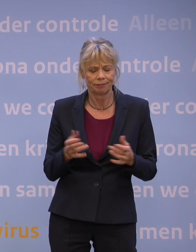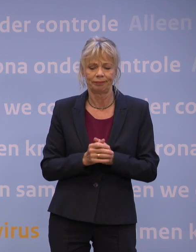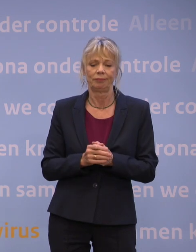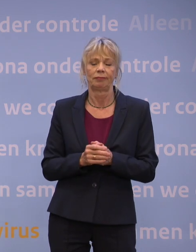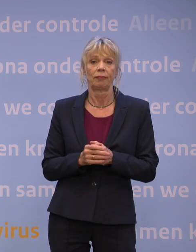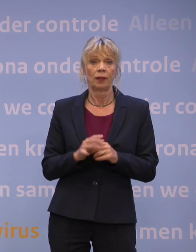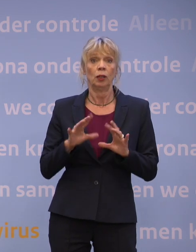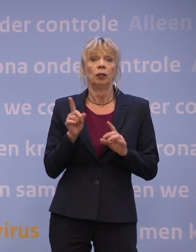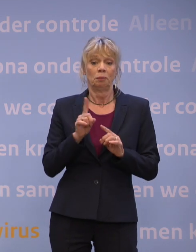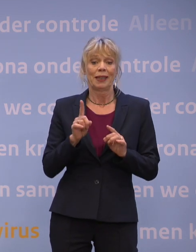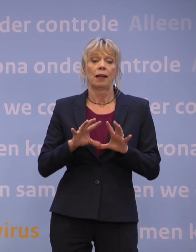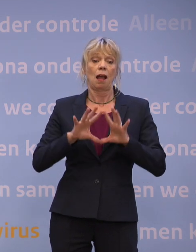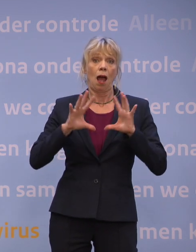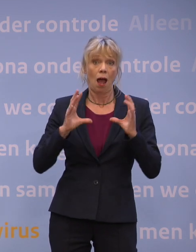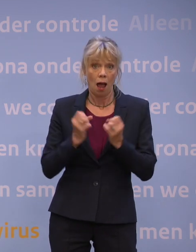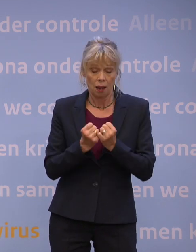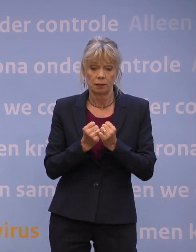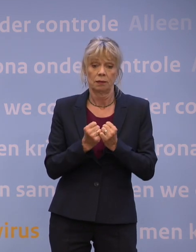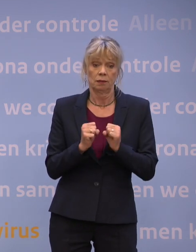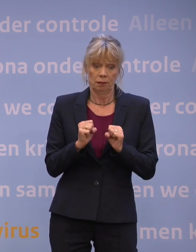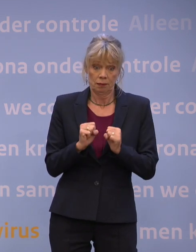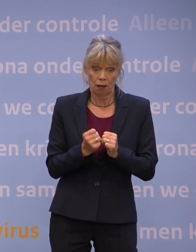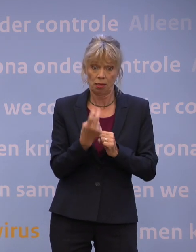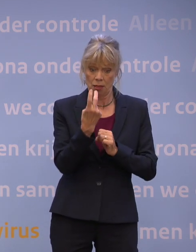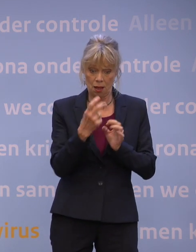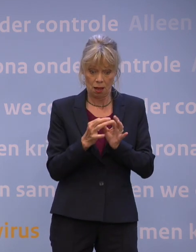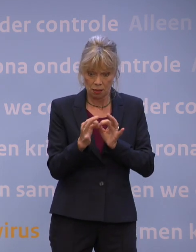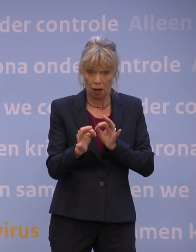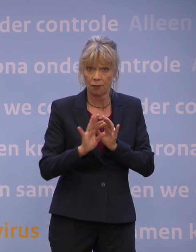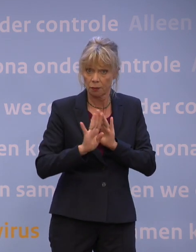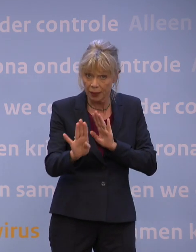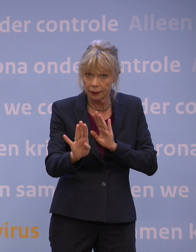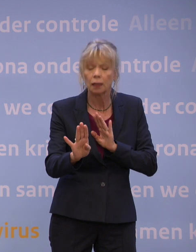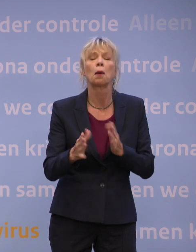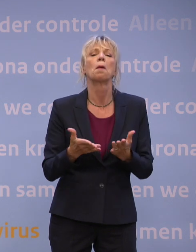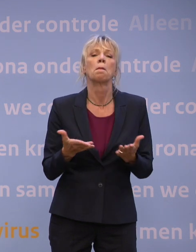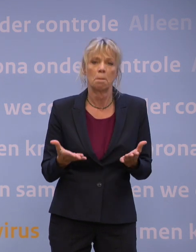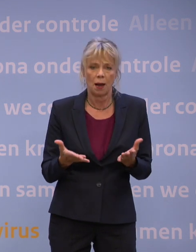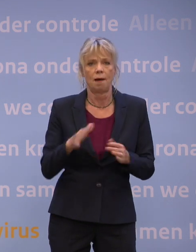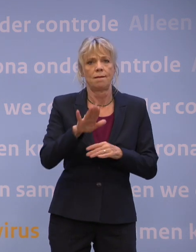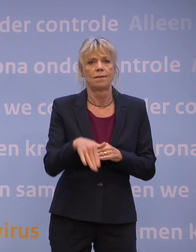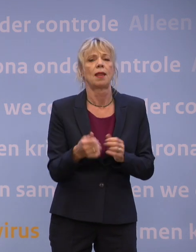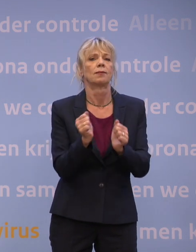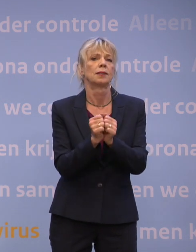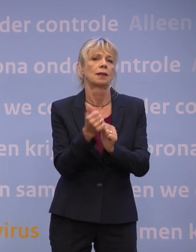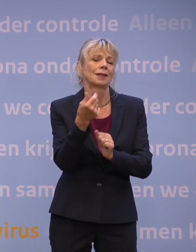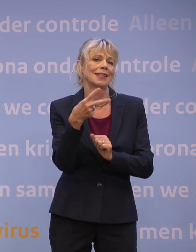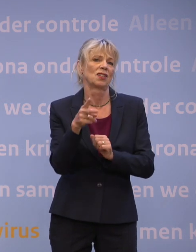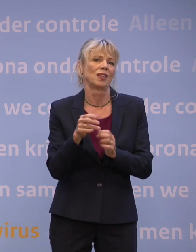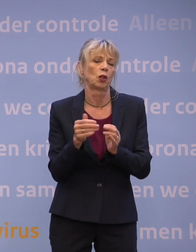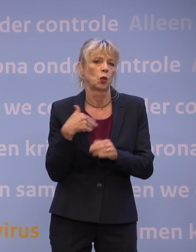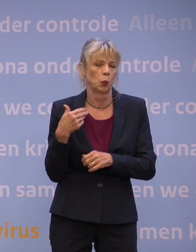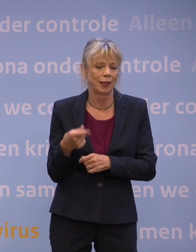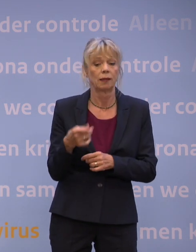op anderhalve meter kan, mag vanaf zaterdag 26 juni weer. Dus thuis gasten ontvangen, samen voetballen